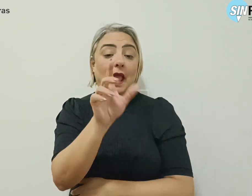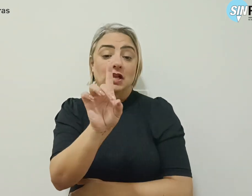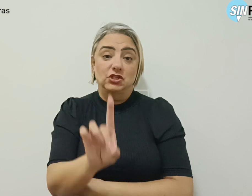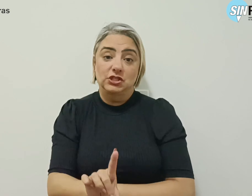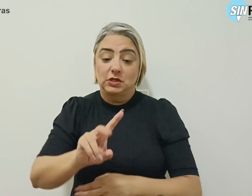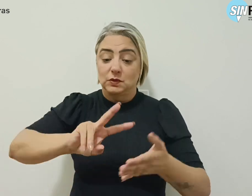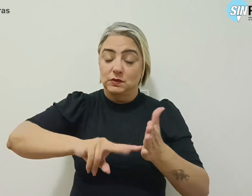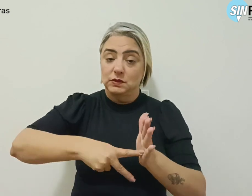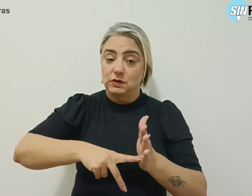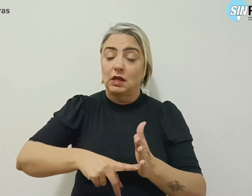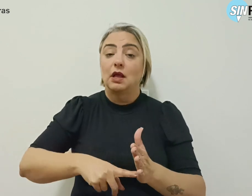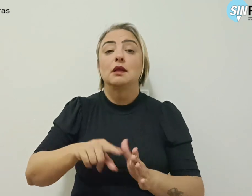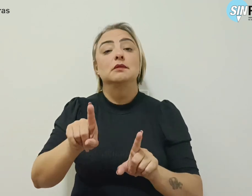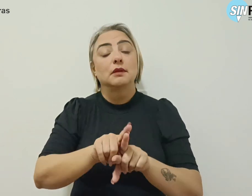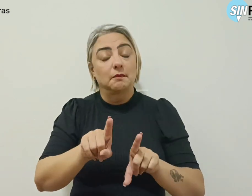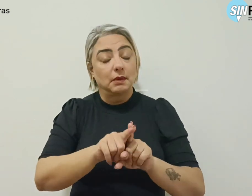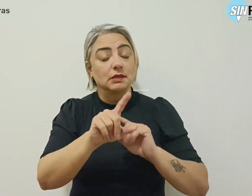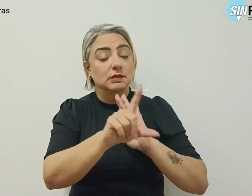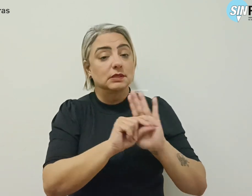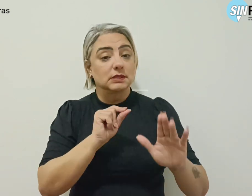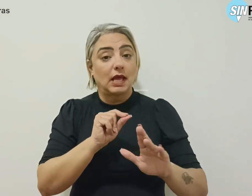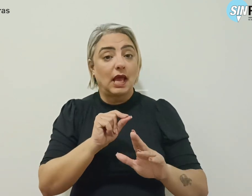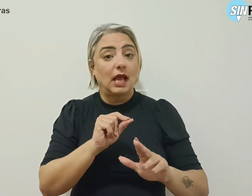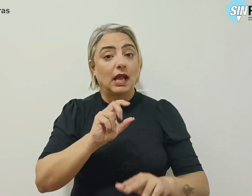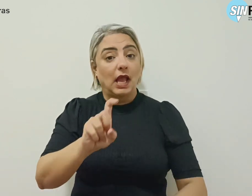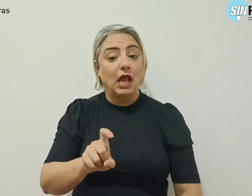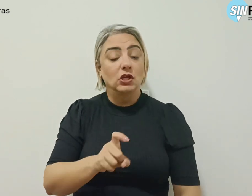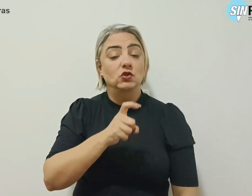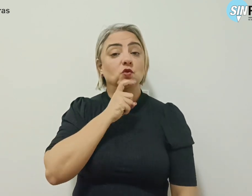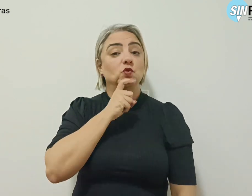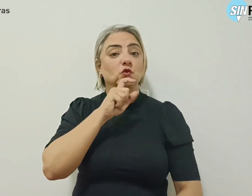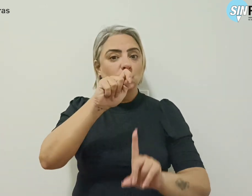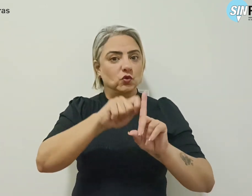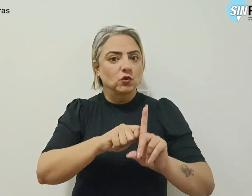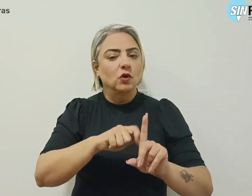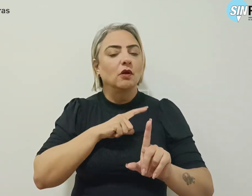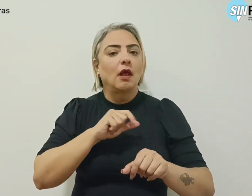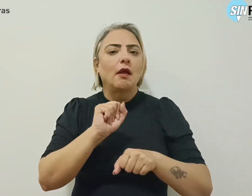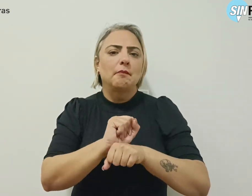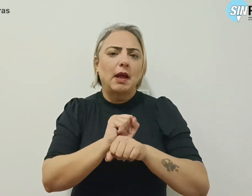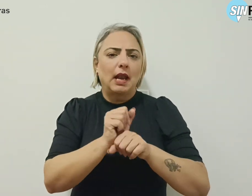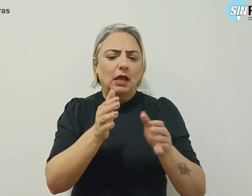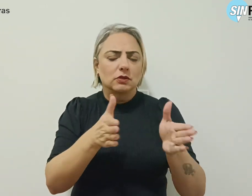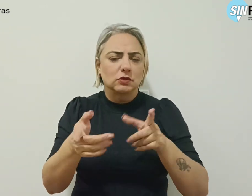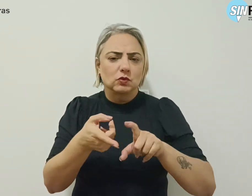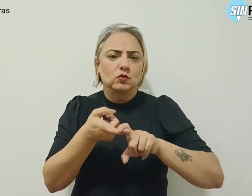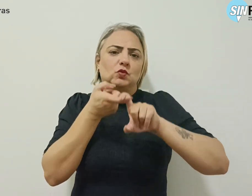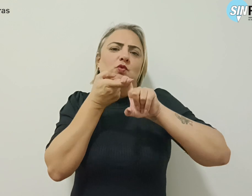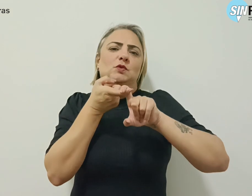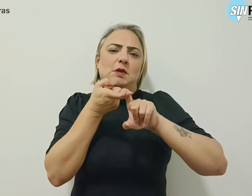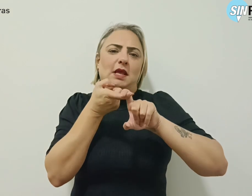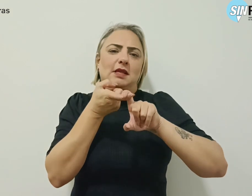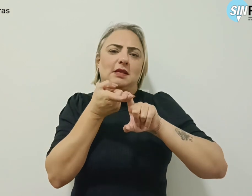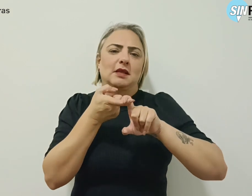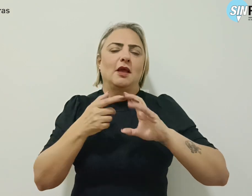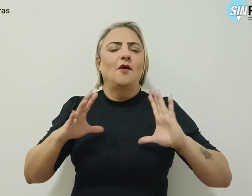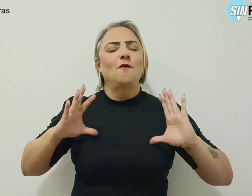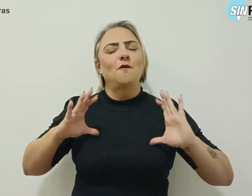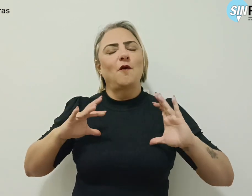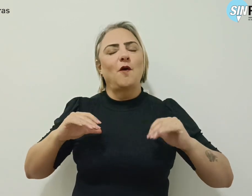sindicato reforça que, em julho, haverá uma breve pausa para um descanso da categoria, mas,